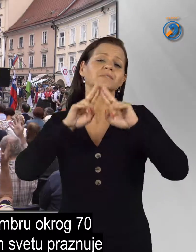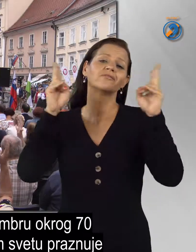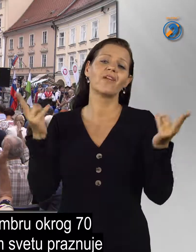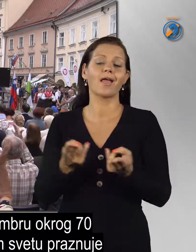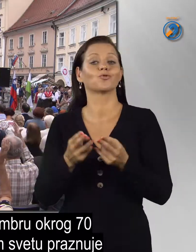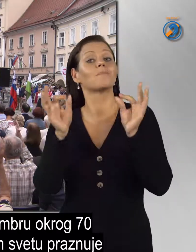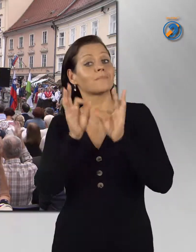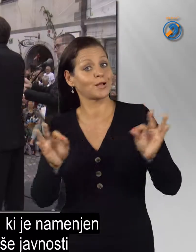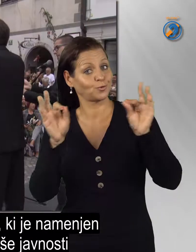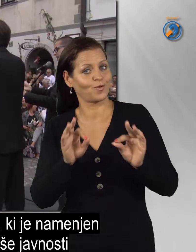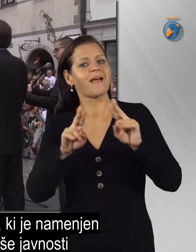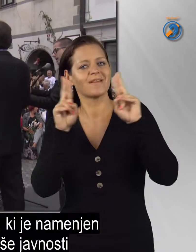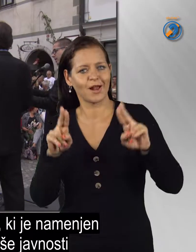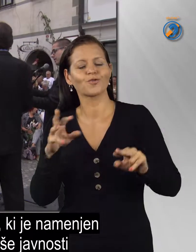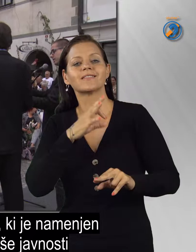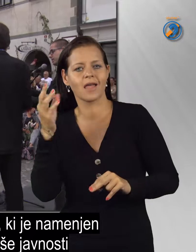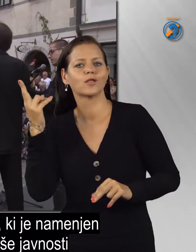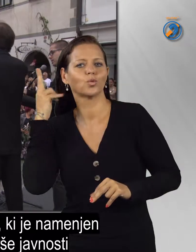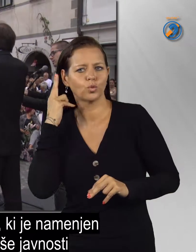Mednarodni dan gluhih